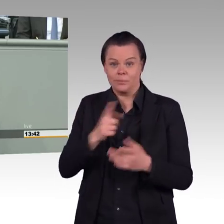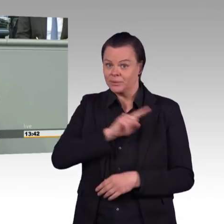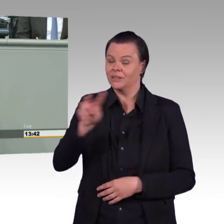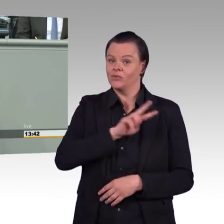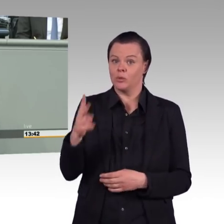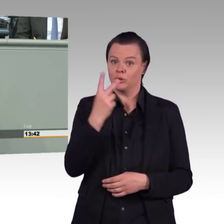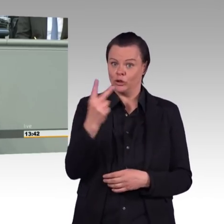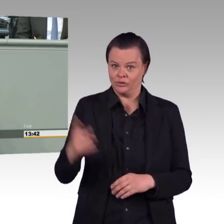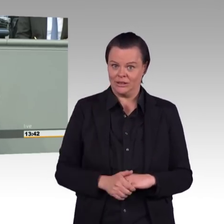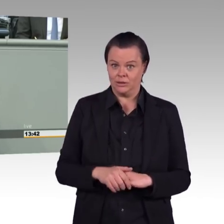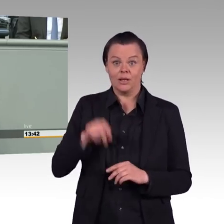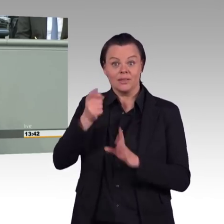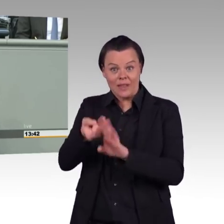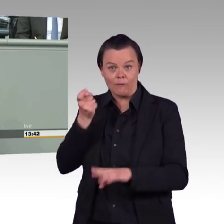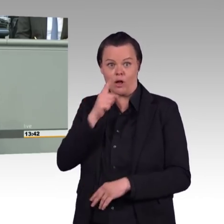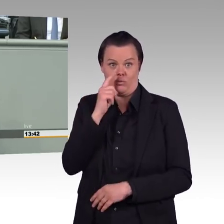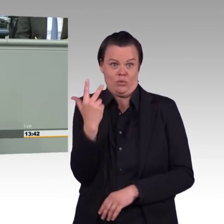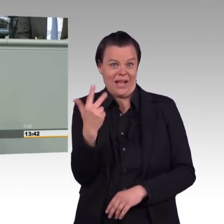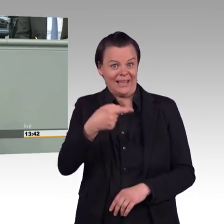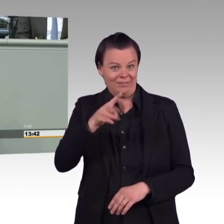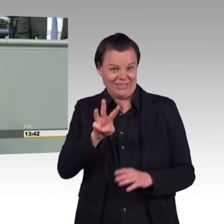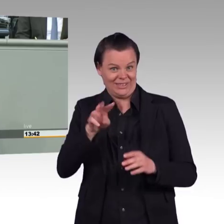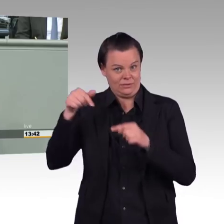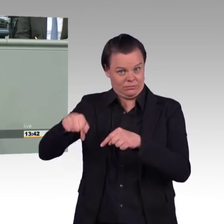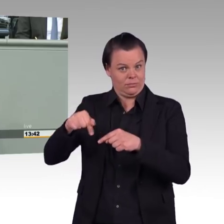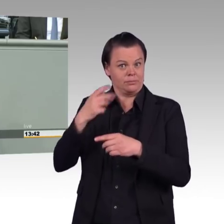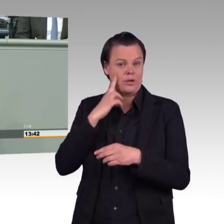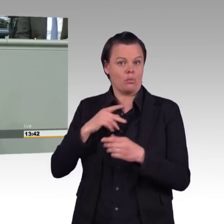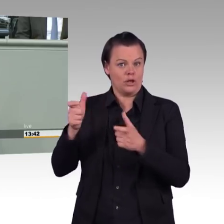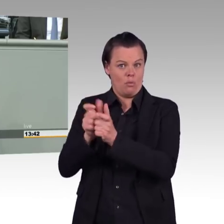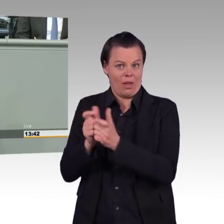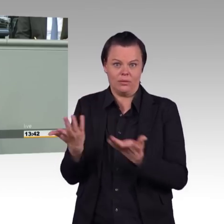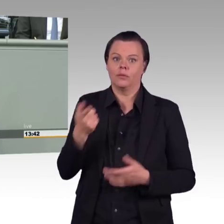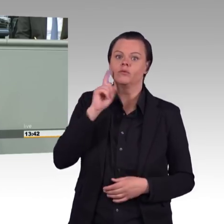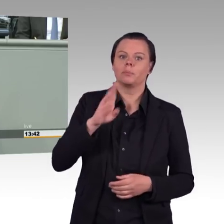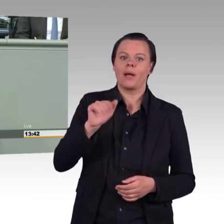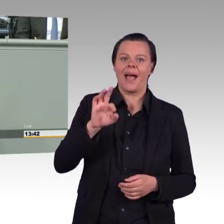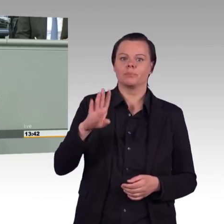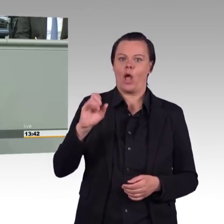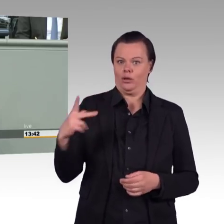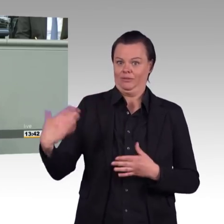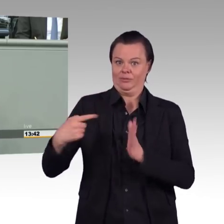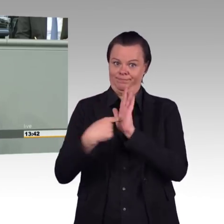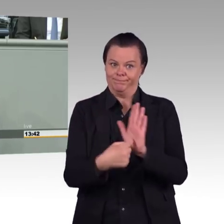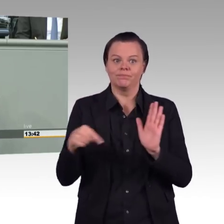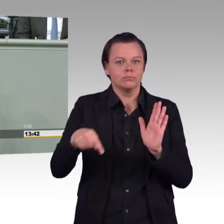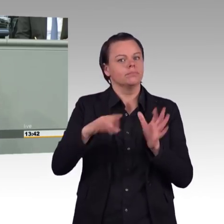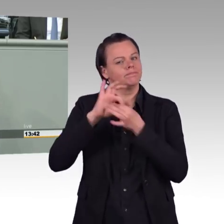beschleunigen. Die Aufgabe bleibt der schnellere Ausstieg als 2038. Und da haben die Umweltverbände